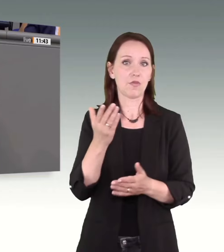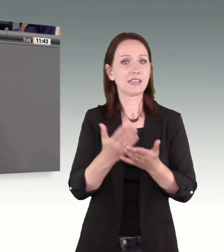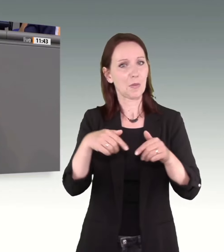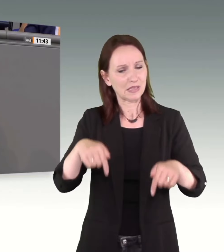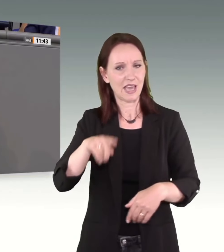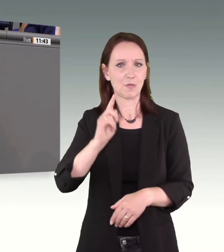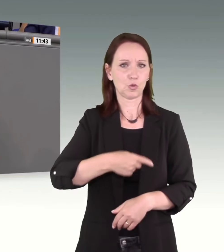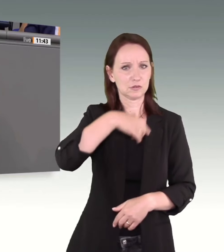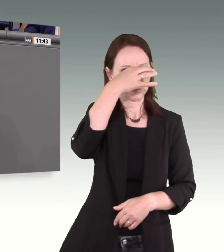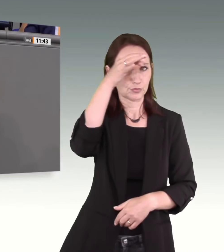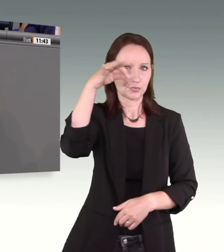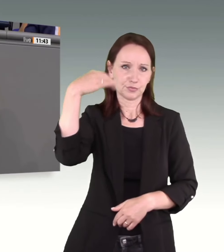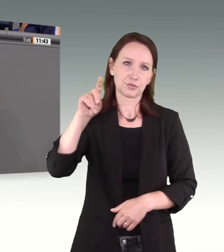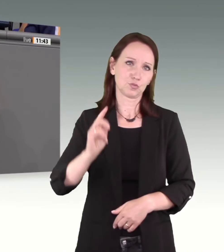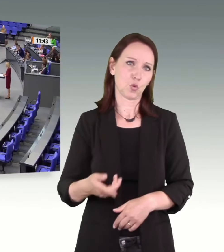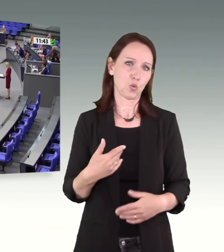einig sein.